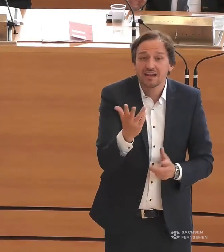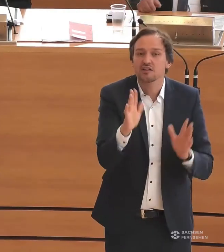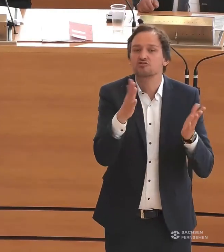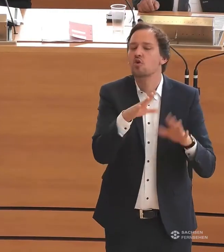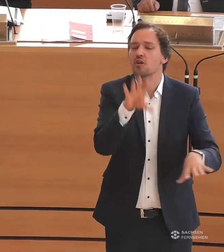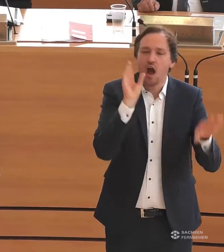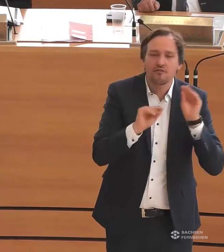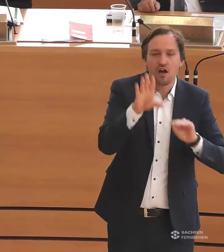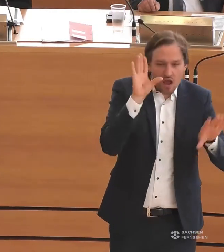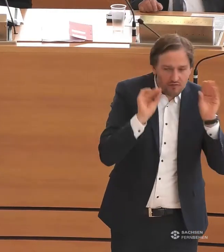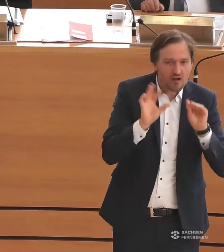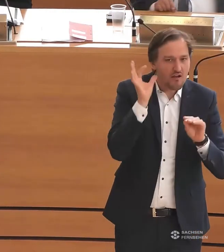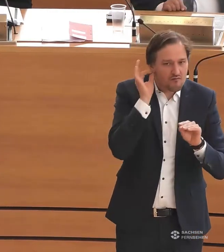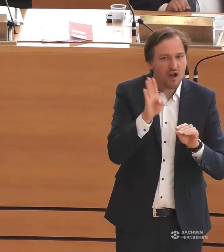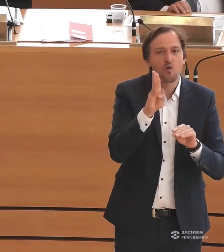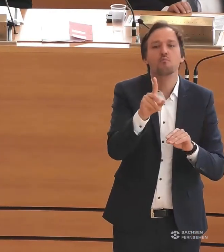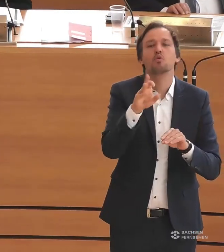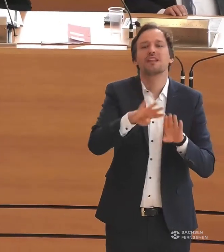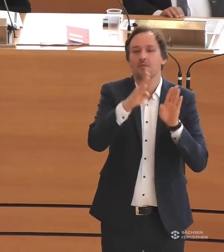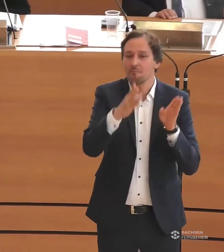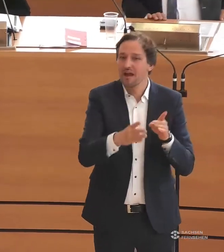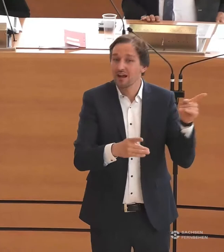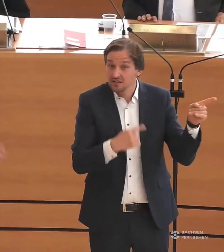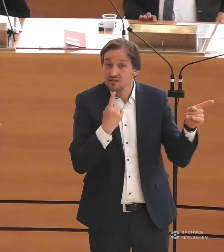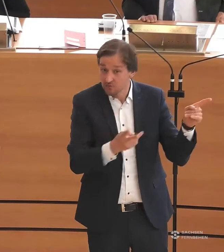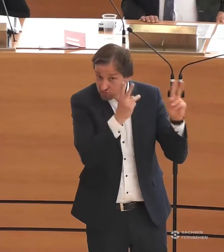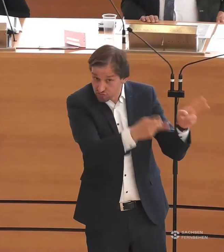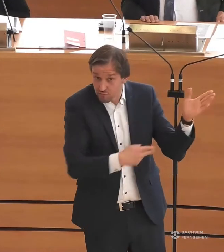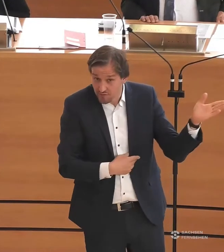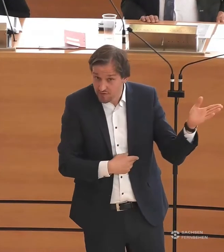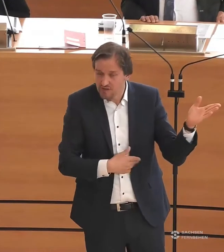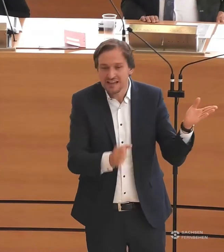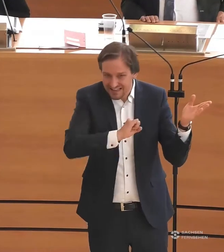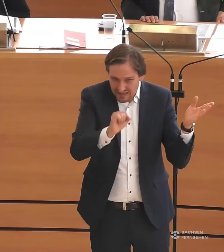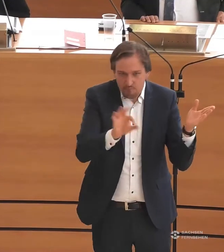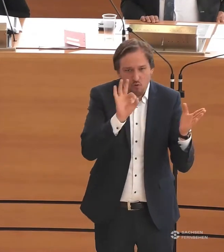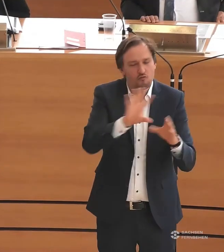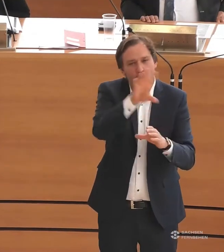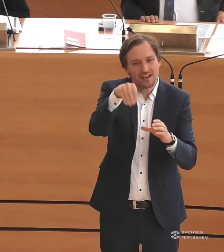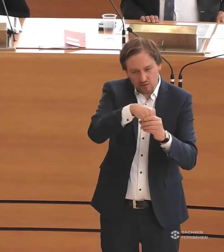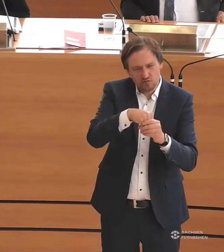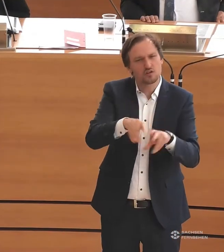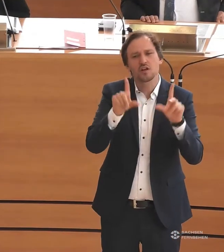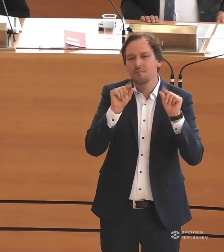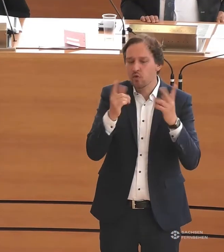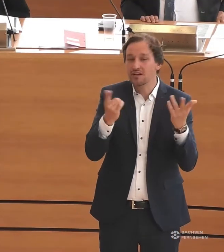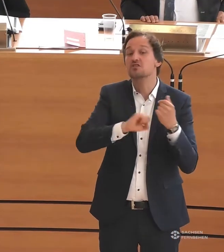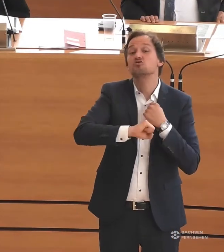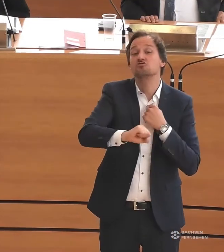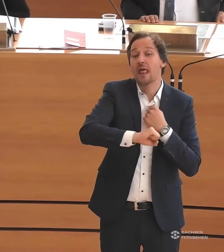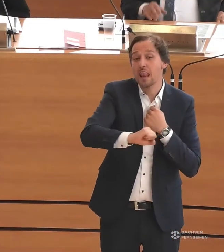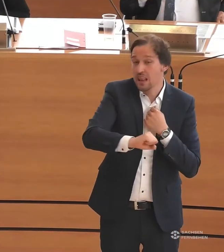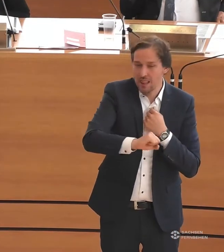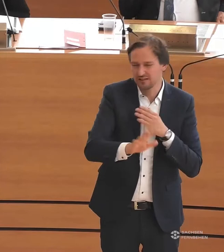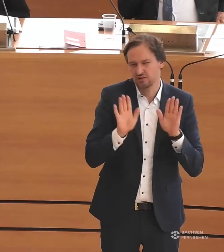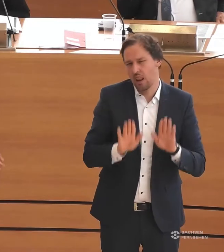auch schon gehört und die Kollegin Frau Buddeberg hat auch noch mal ganz richtig darauf hingewiesen, dass Tempo machen für Inklusion natürlich bedeutet schnelles Tempo